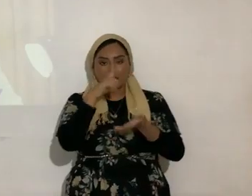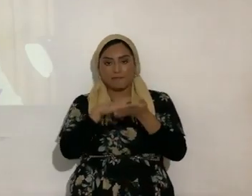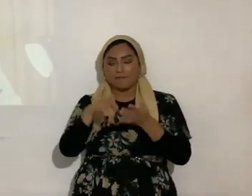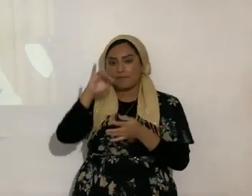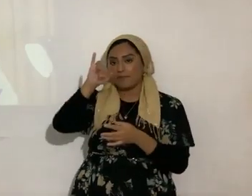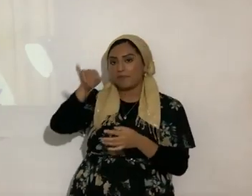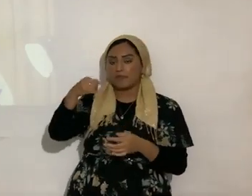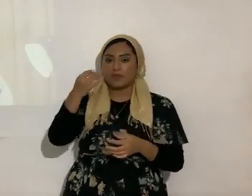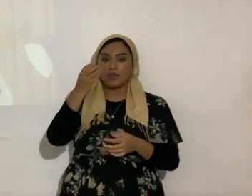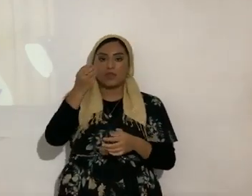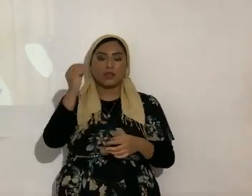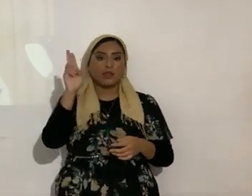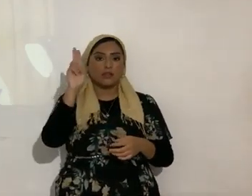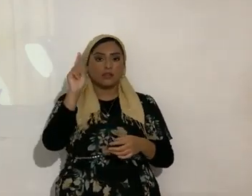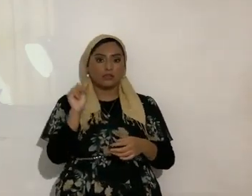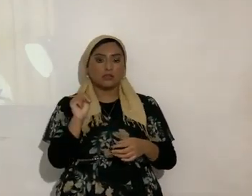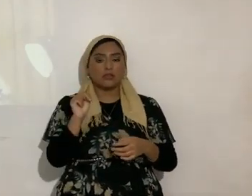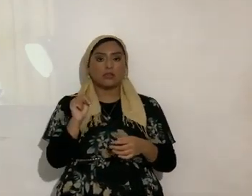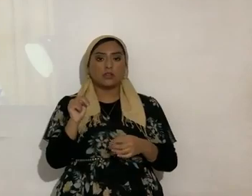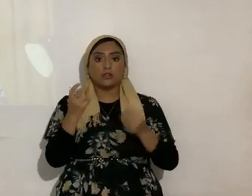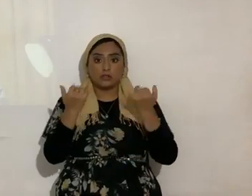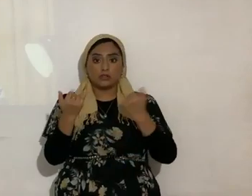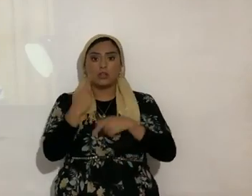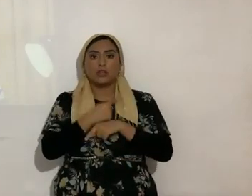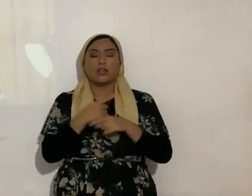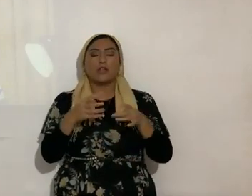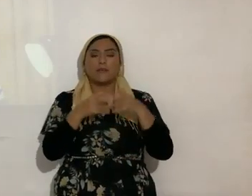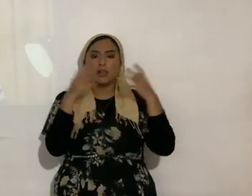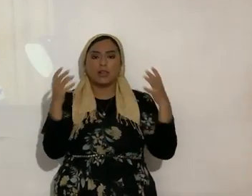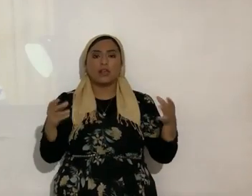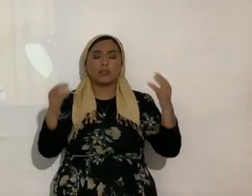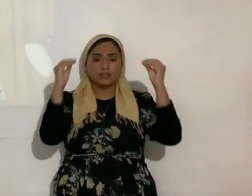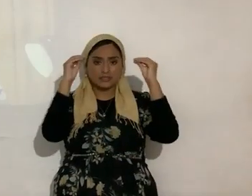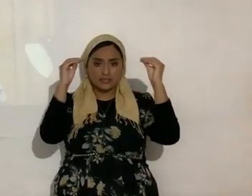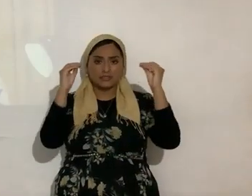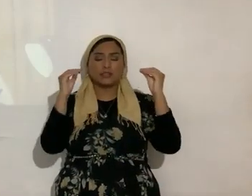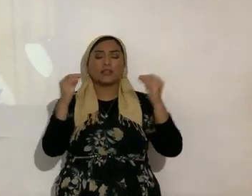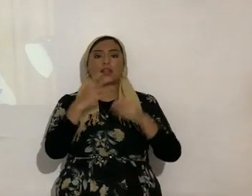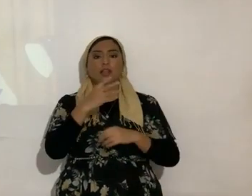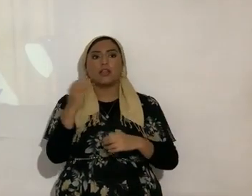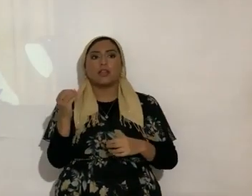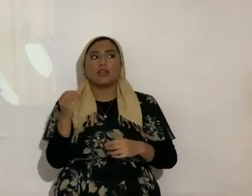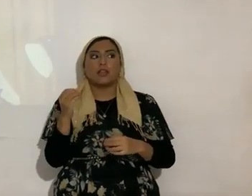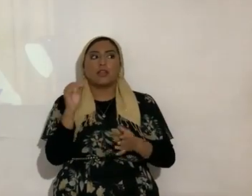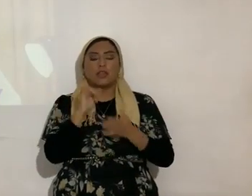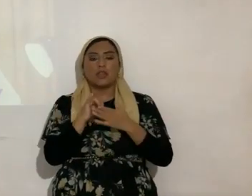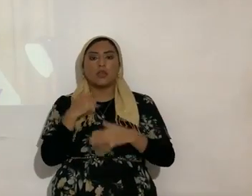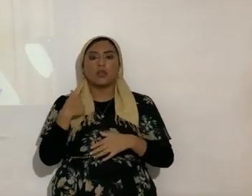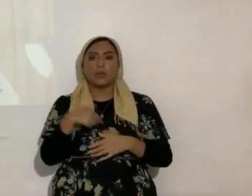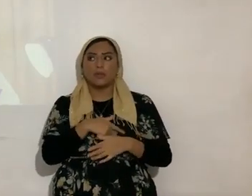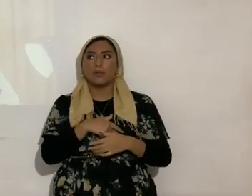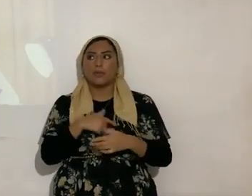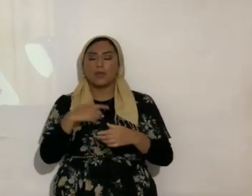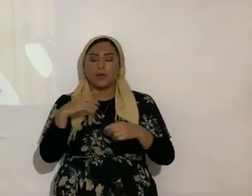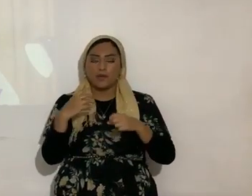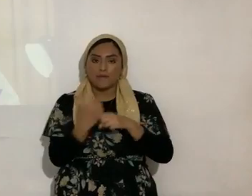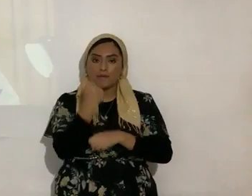Evangelio. Que sea de mucha enseñanza y que salgamos pero totalmente renovados, ¿sí?